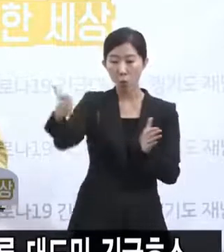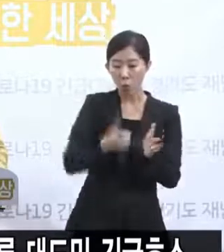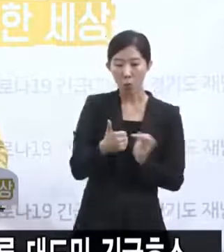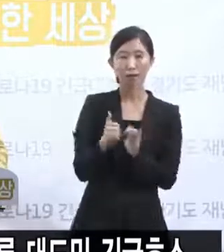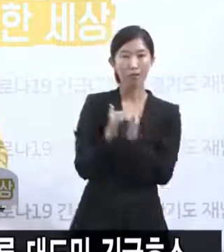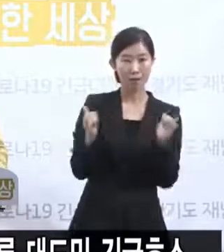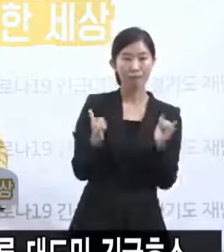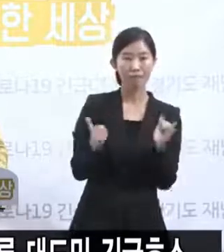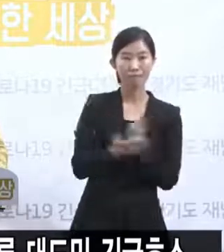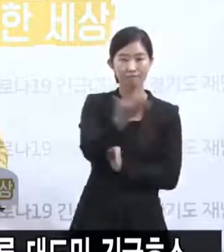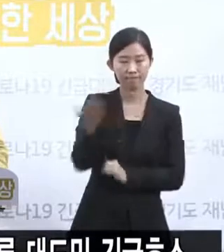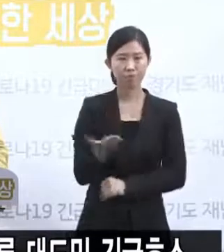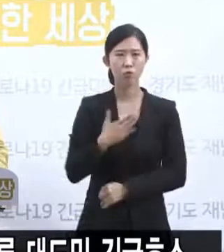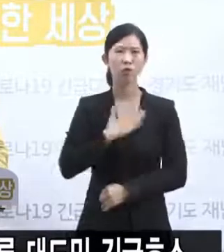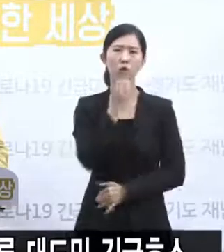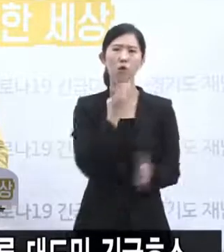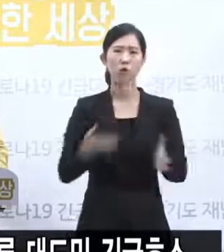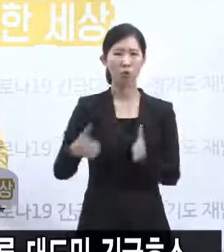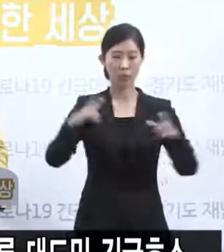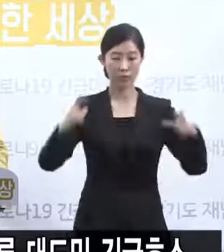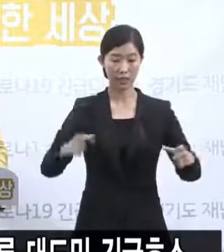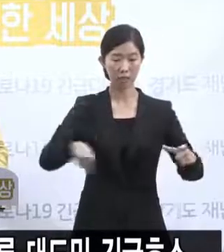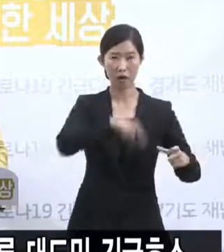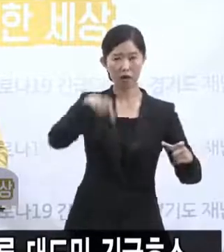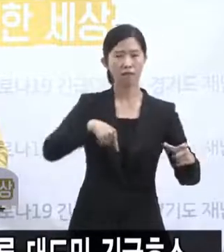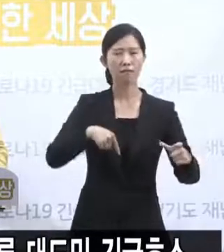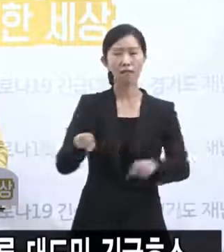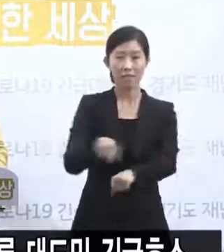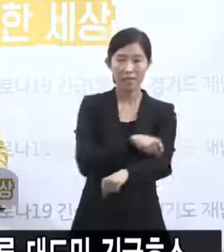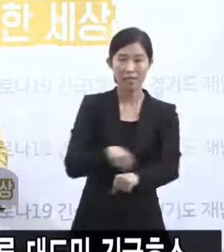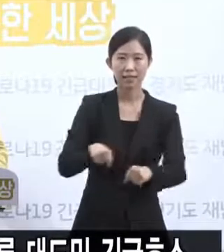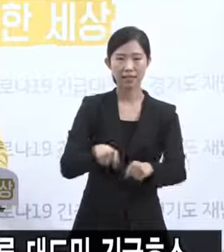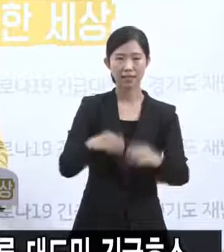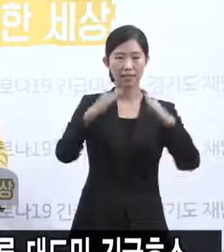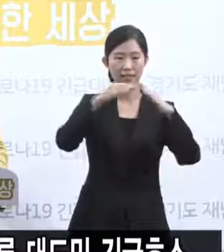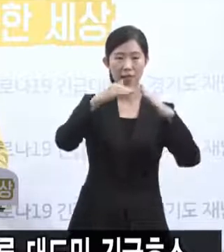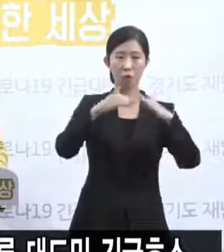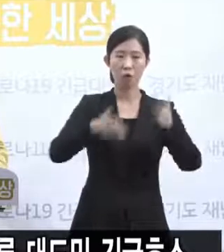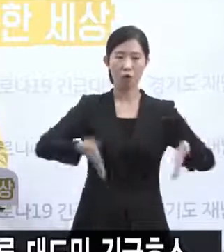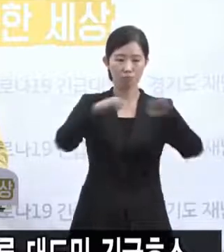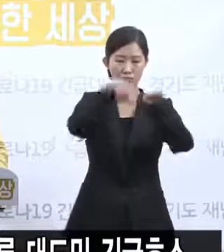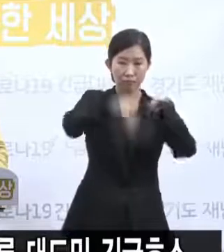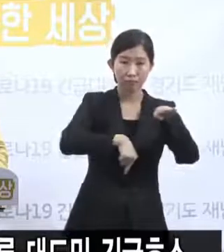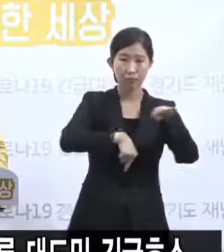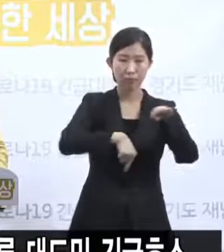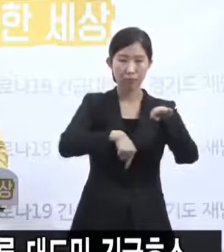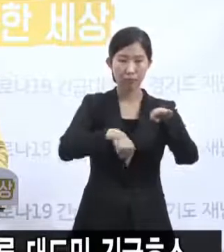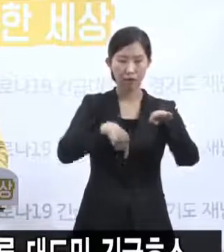최소한 경기도에서만큼은 특히 실내에서 다른 사람이 있을 경우에 반드시 마스크를